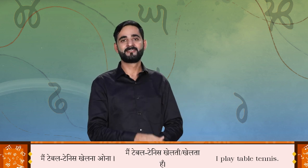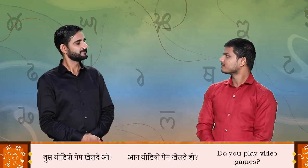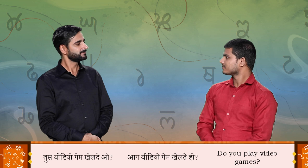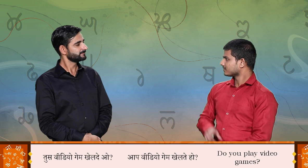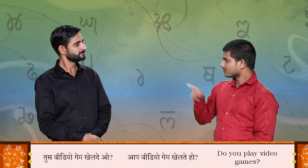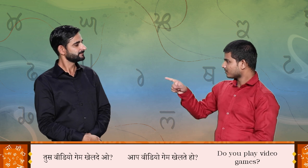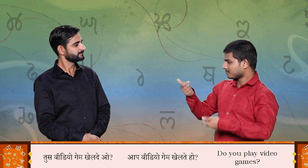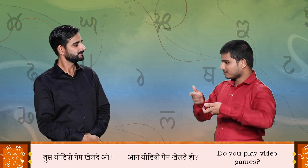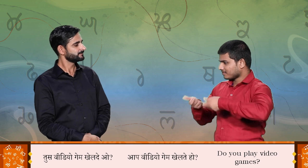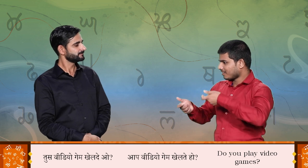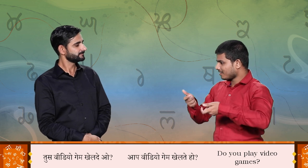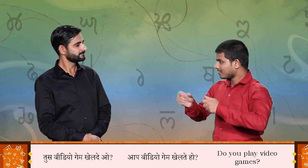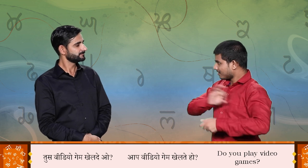तुसे वीडियो गेम खेल देओ